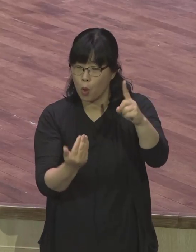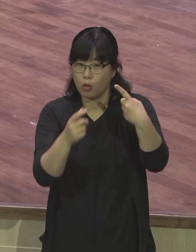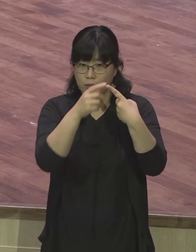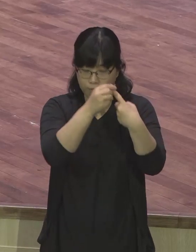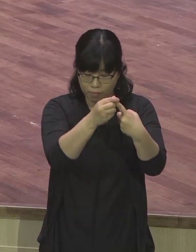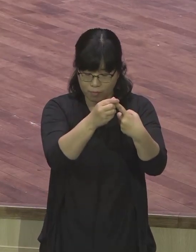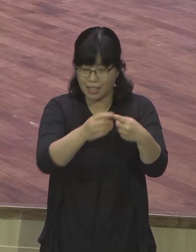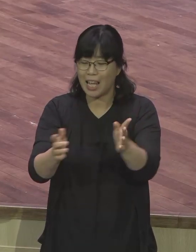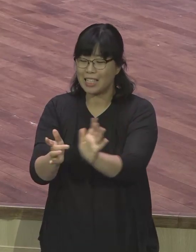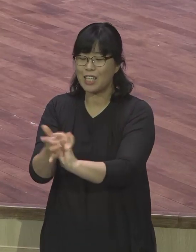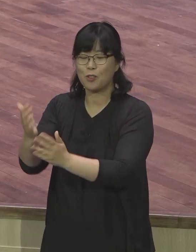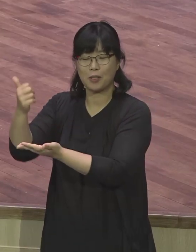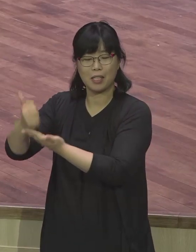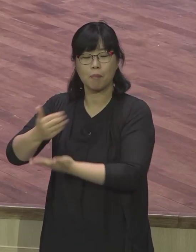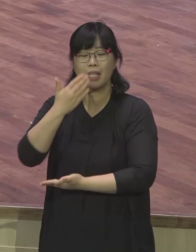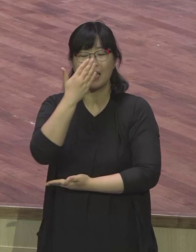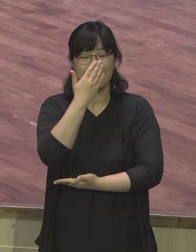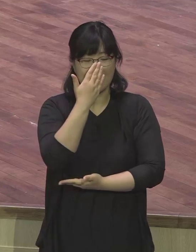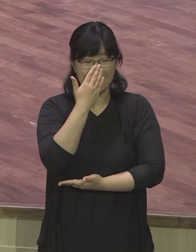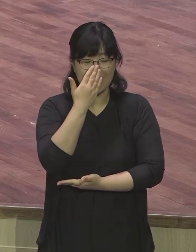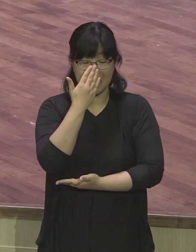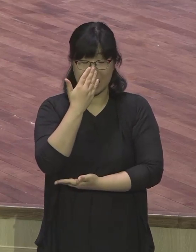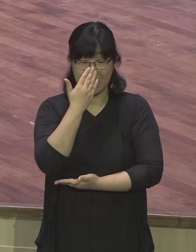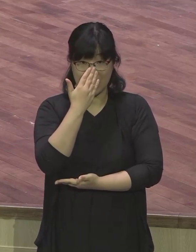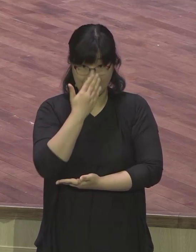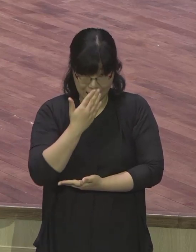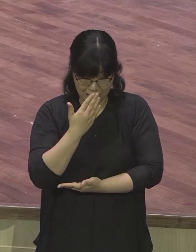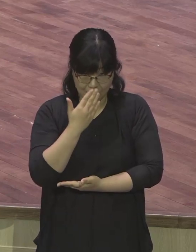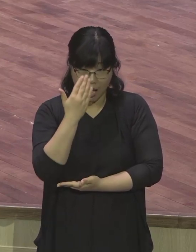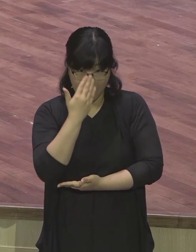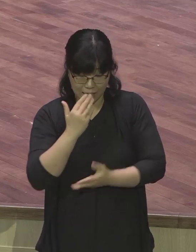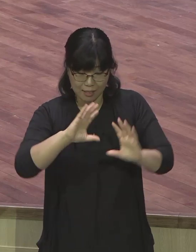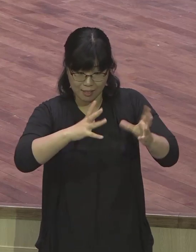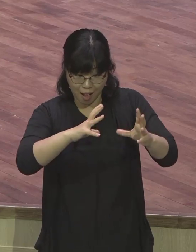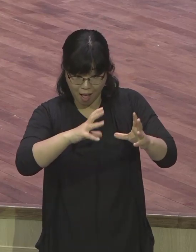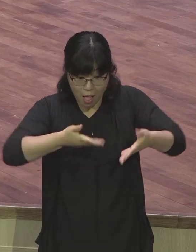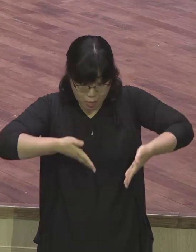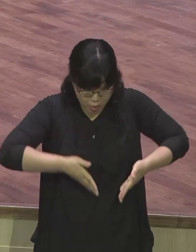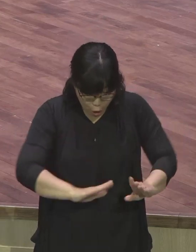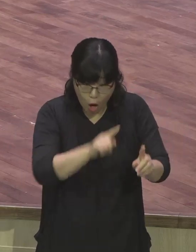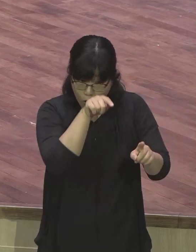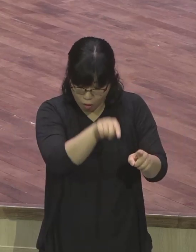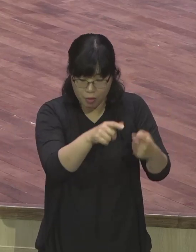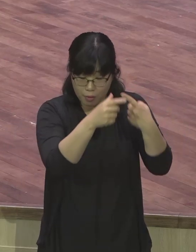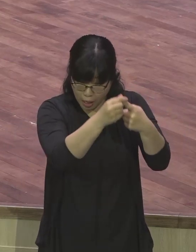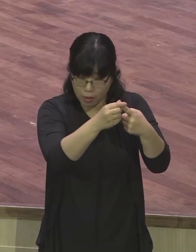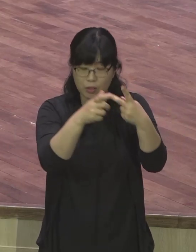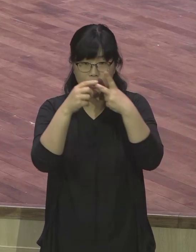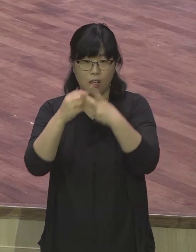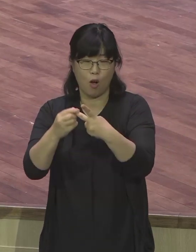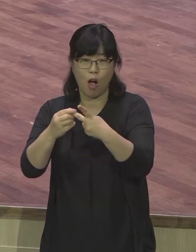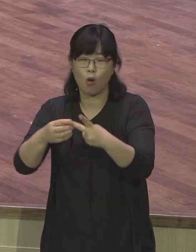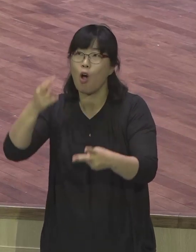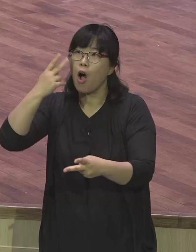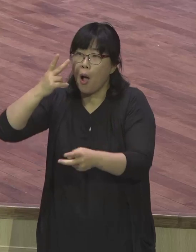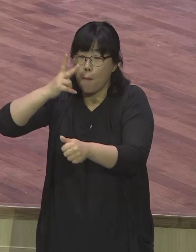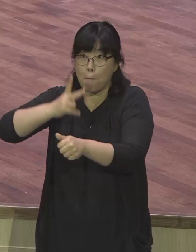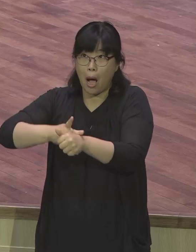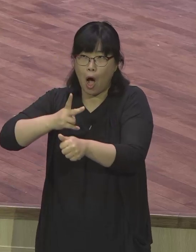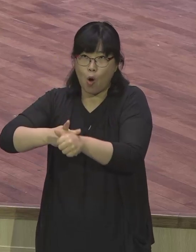믿게 된 사건이라고 합니다 왜 이스라엘 나라에서 바울이 예수님을 믿는 것이 최대의 사건이라고